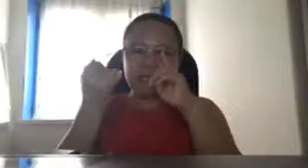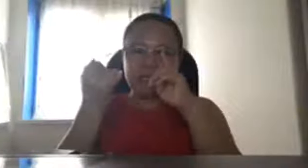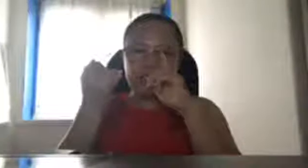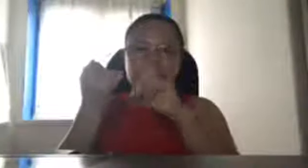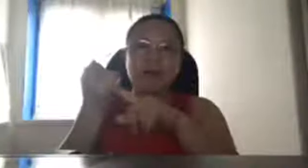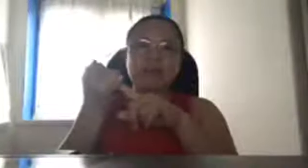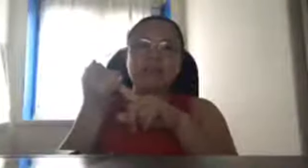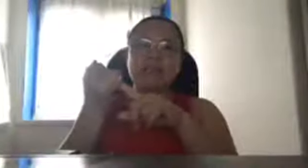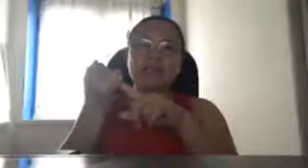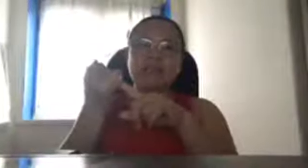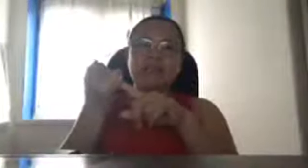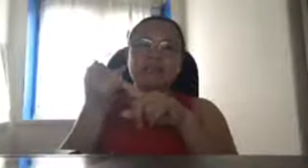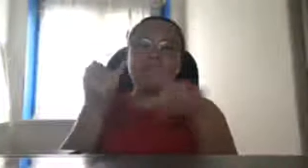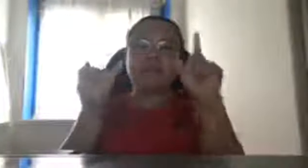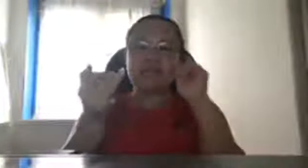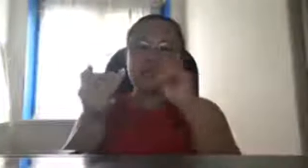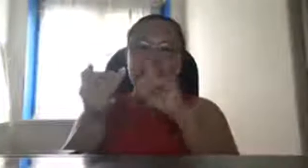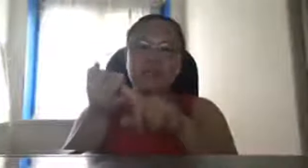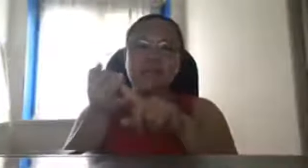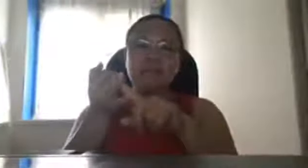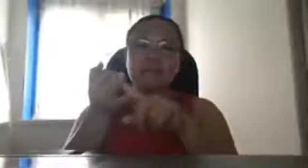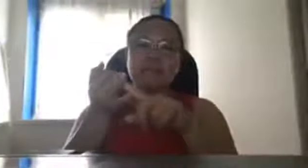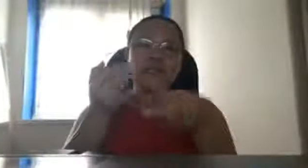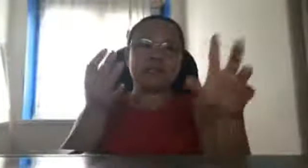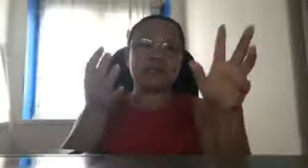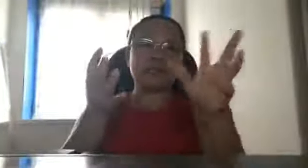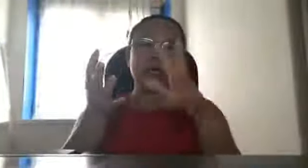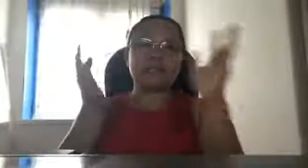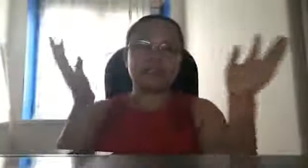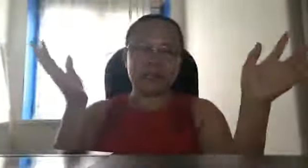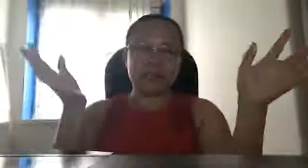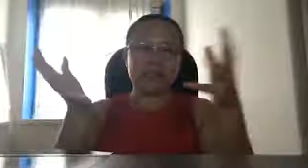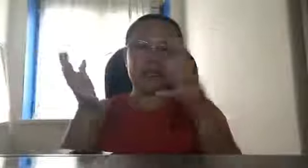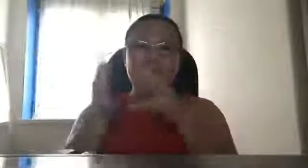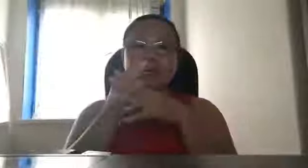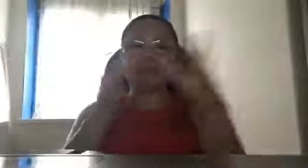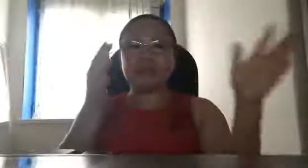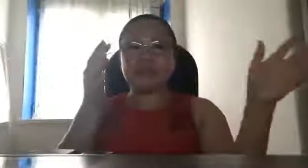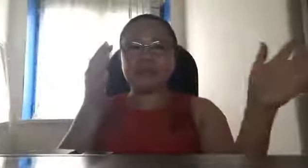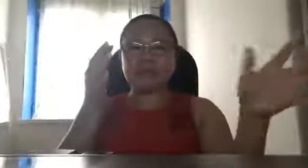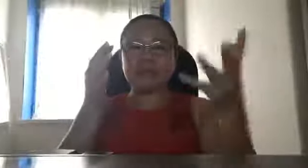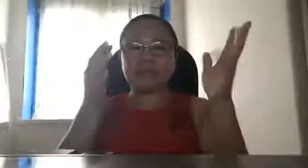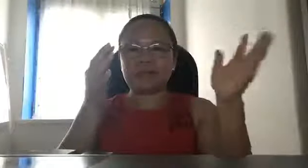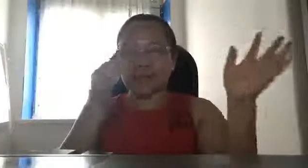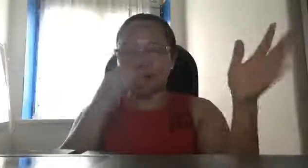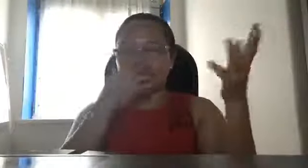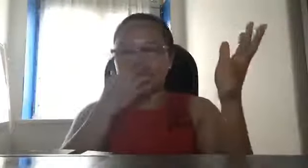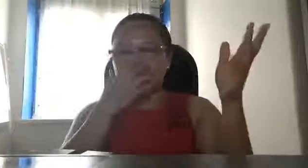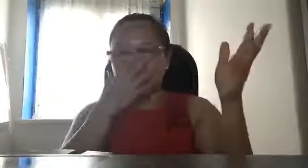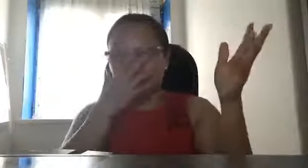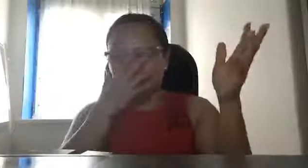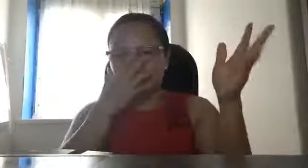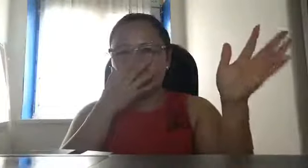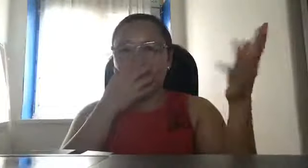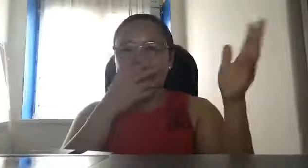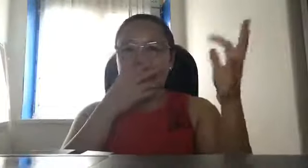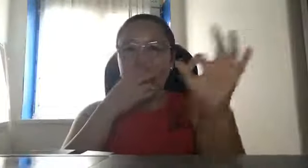smuggling illegal gambling lahat ng mga illegal pag meron tayong mga radar na yan